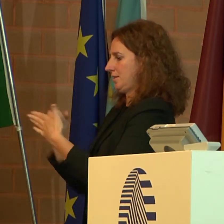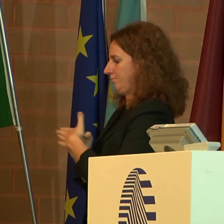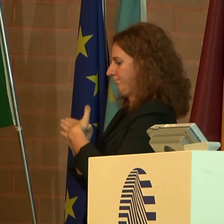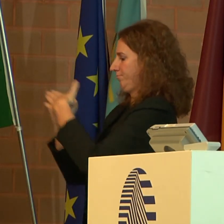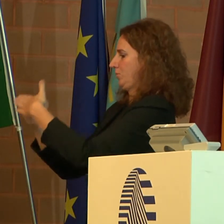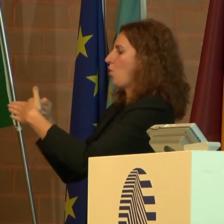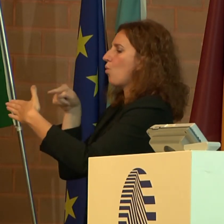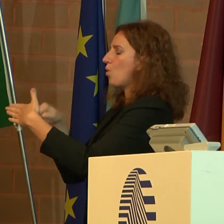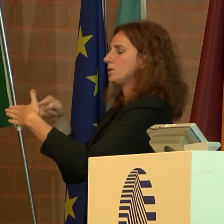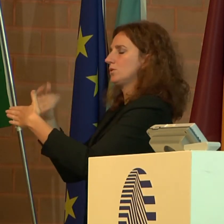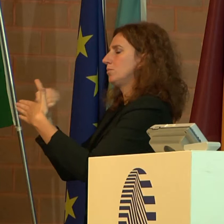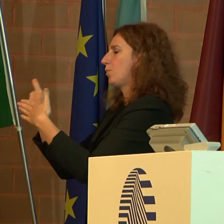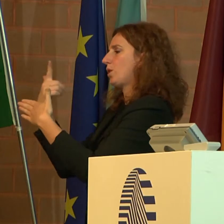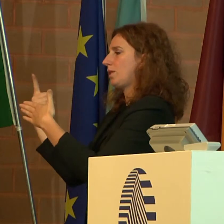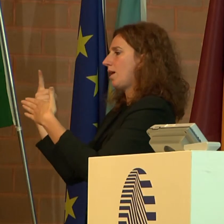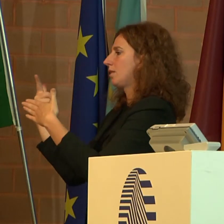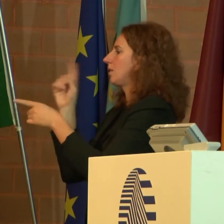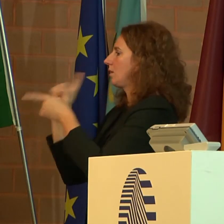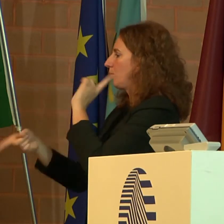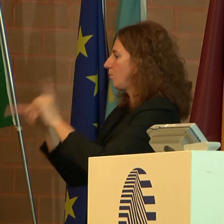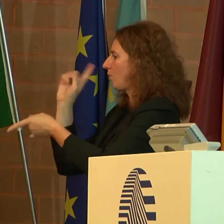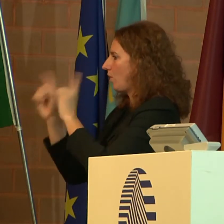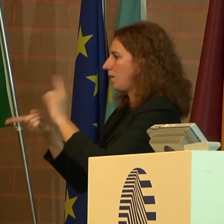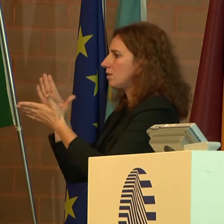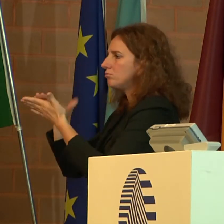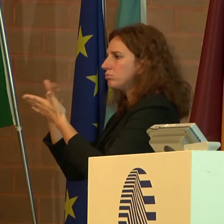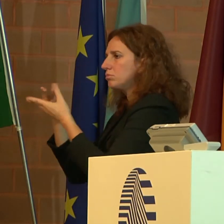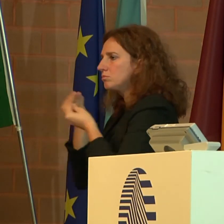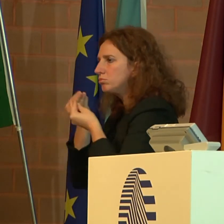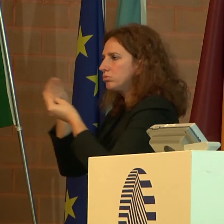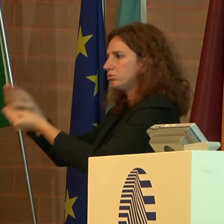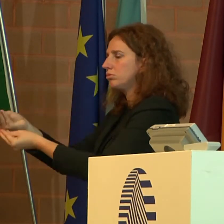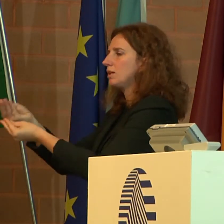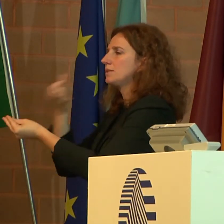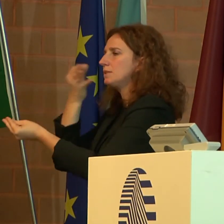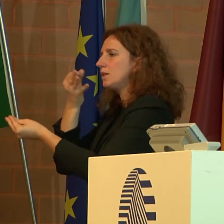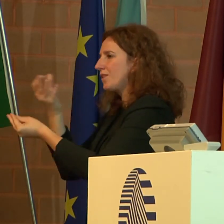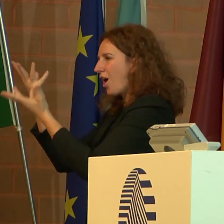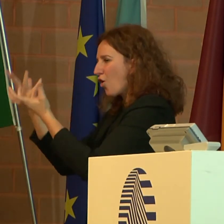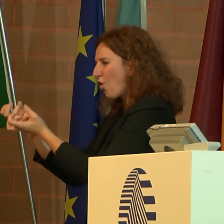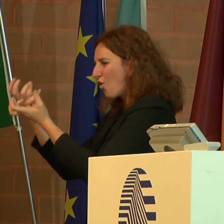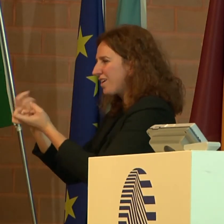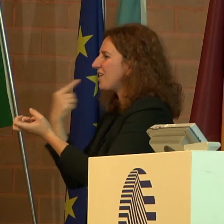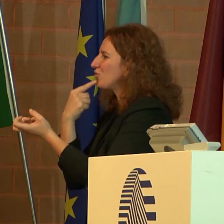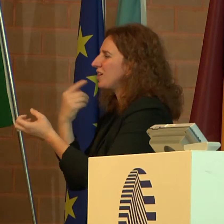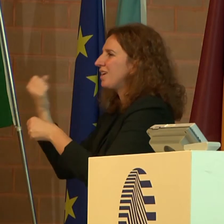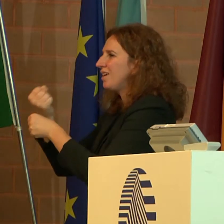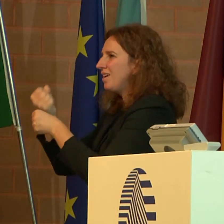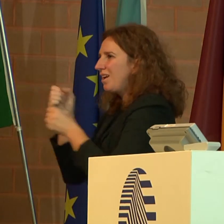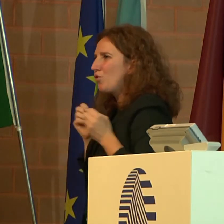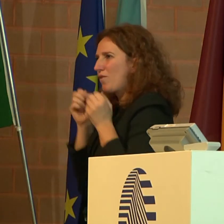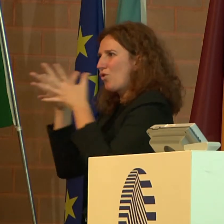e ineludibile per la politica. Una tale valorizzazione permetterebbe concretamente di gratificare i volontari e